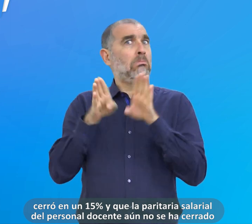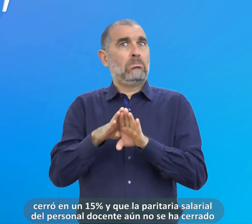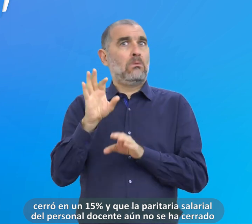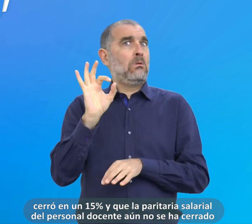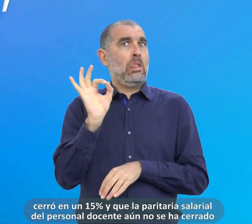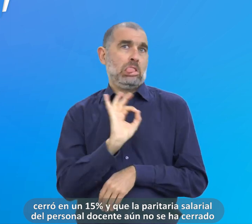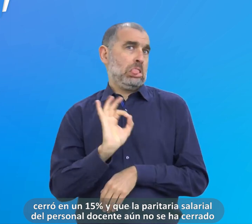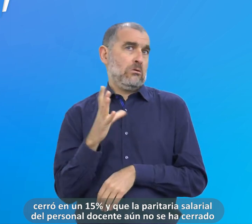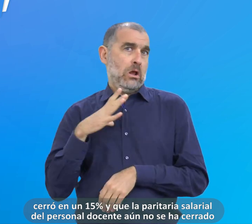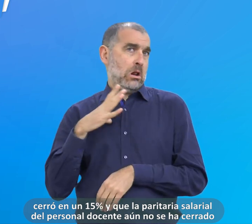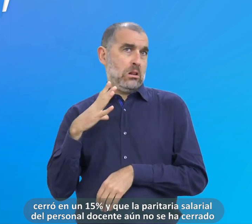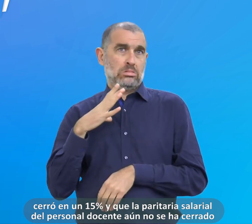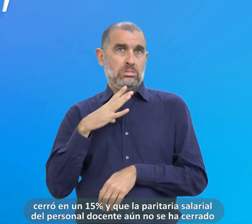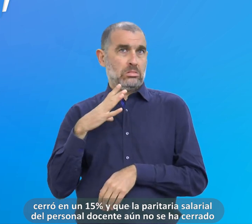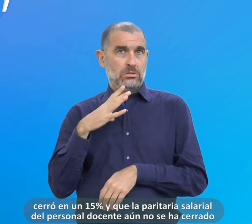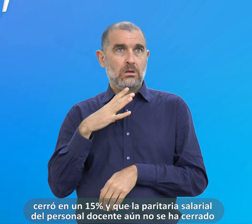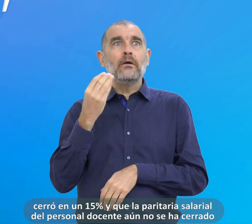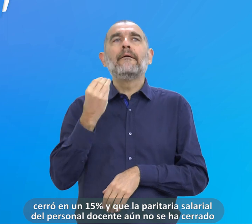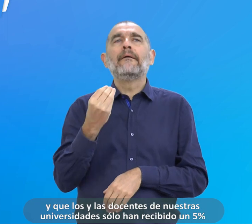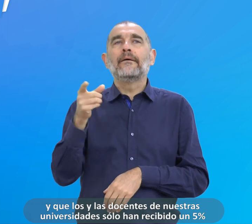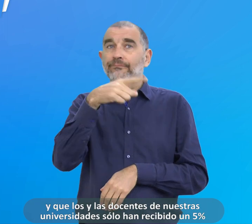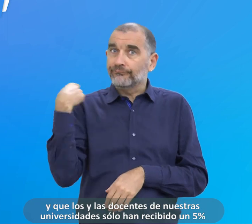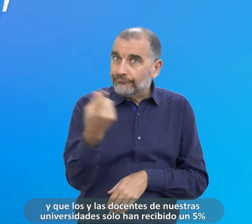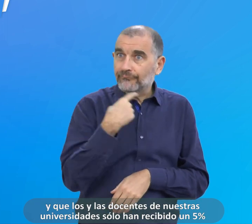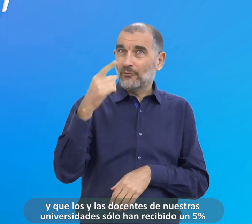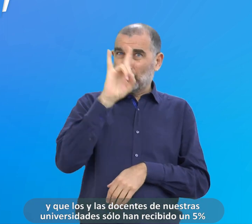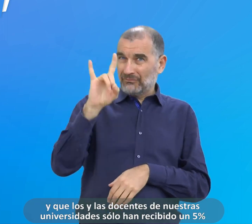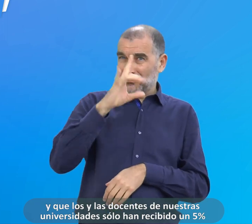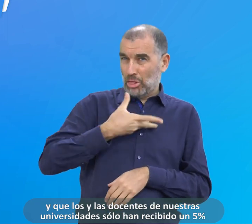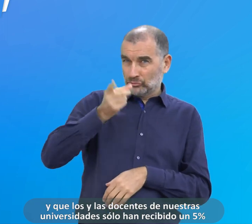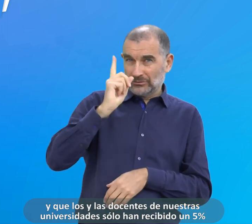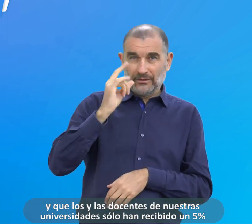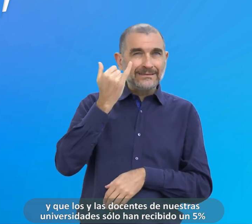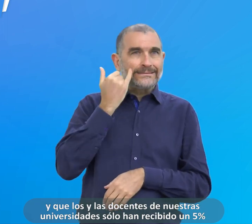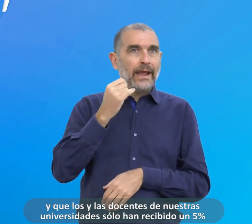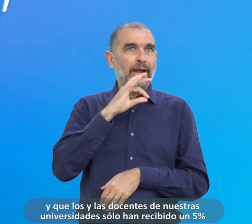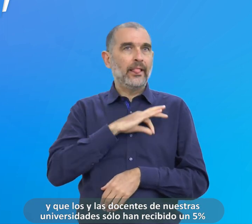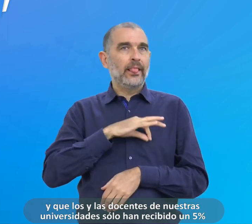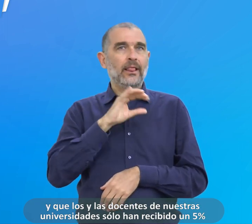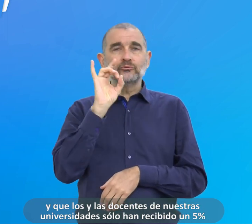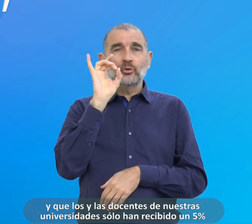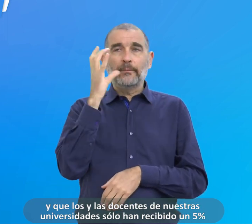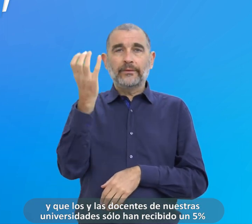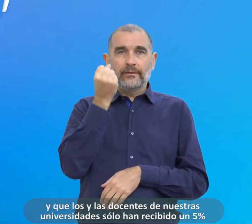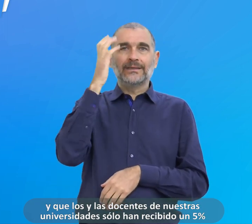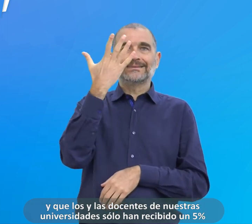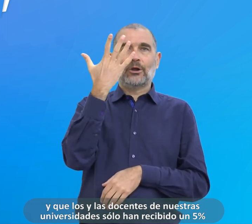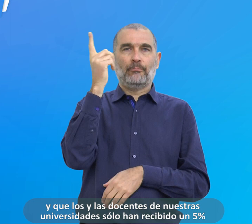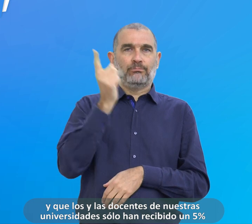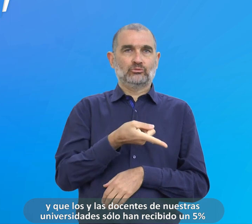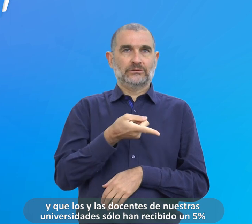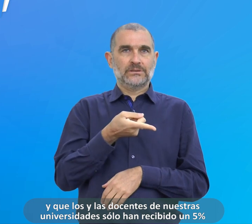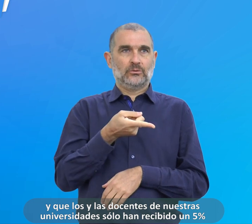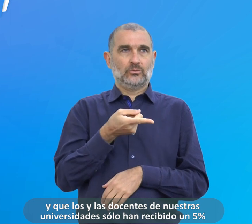aún no se ha cerrado y que los y las docentes de nuestras universidades